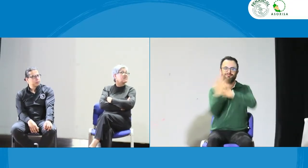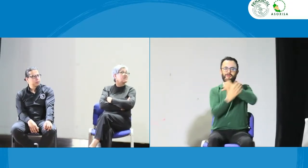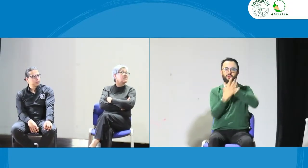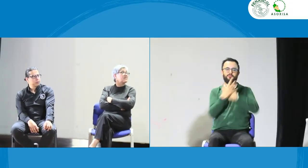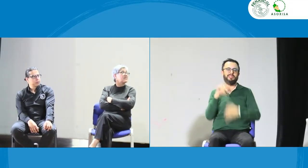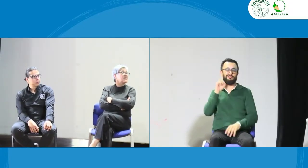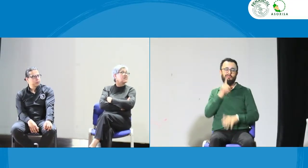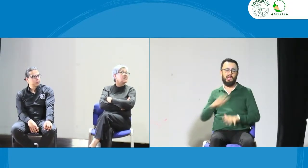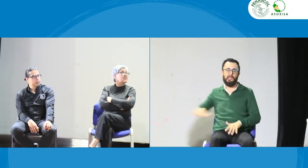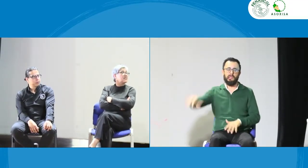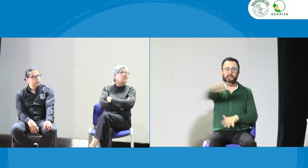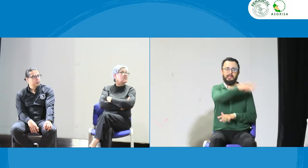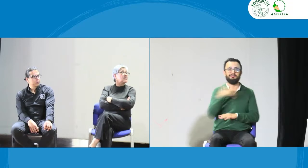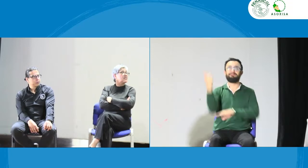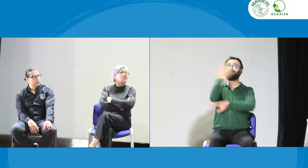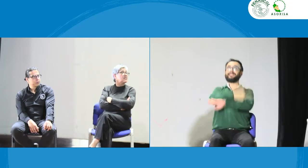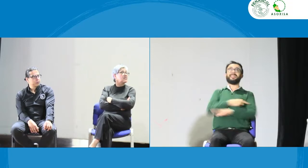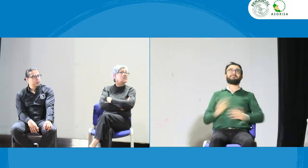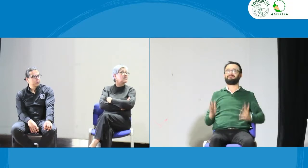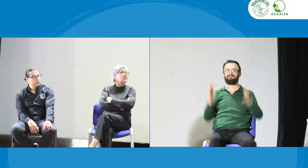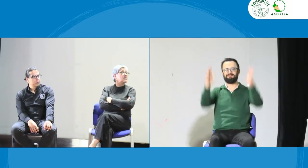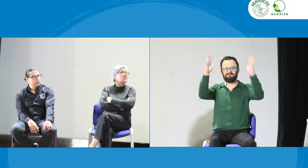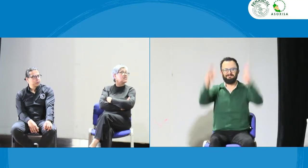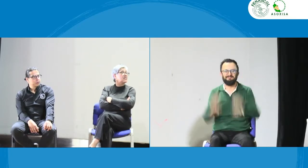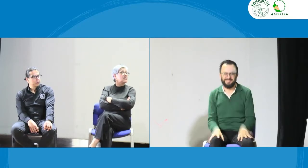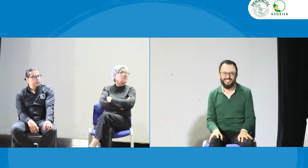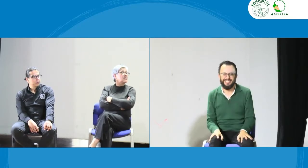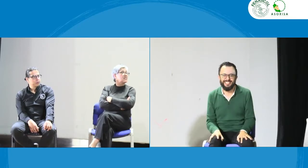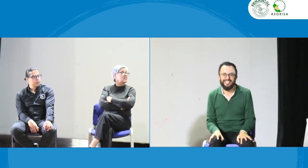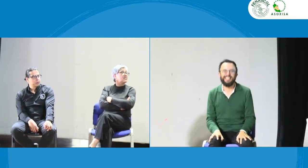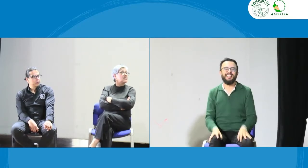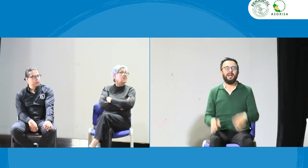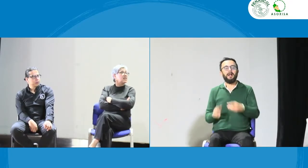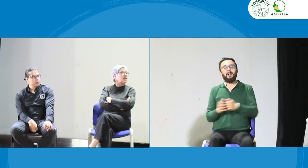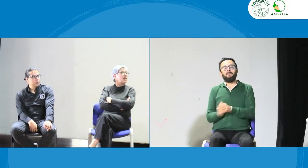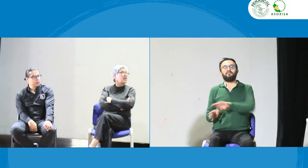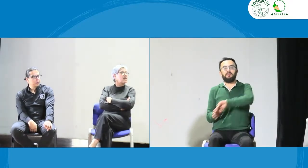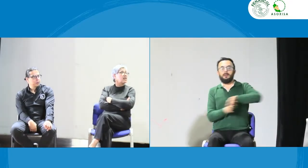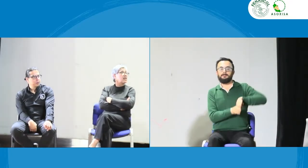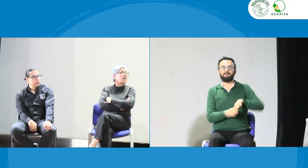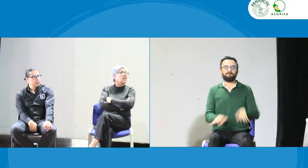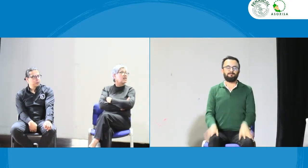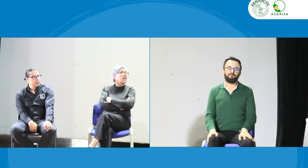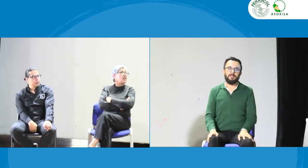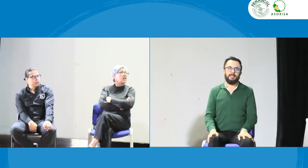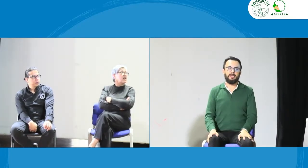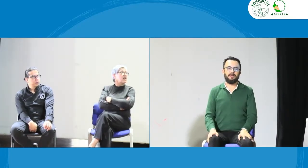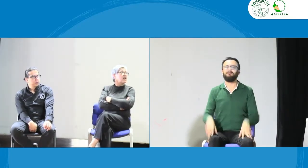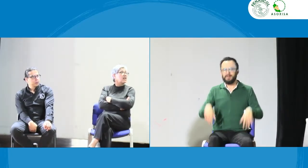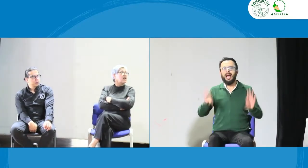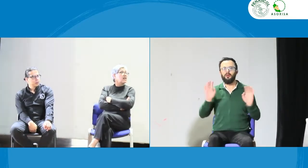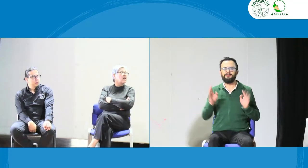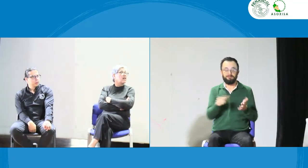reconocer el trabajo y lo que es el gran día, el mejor día nacional de la lengua de señas colombiana.